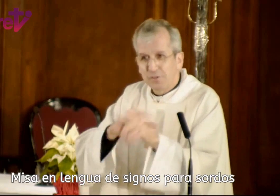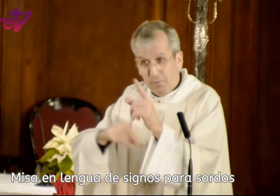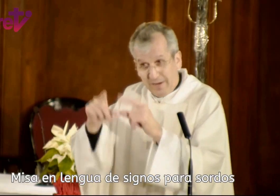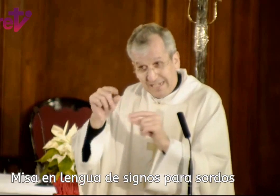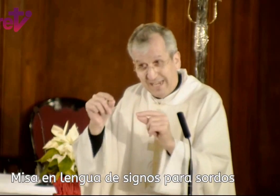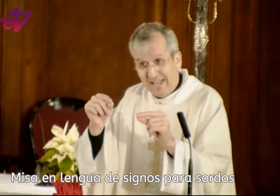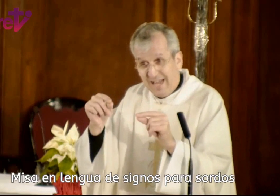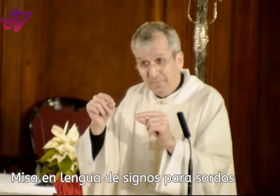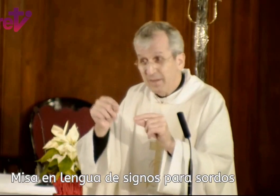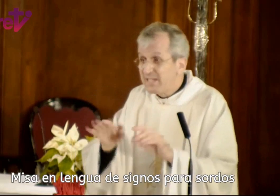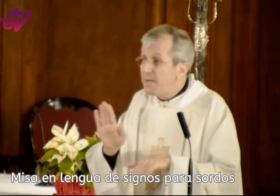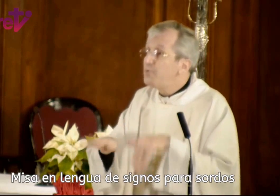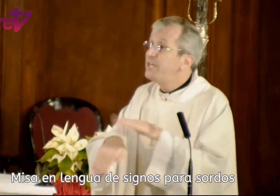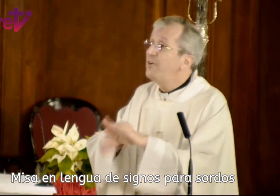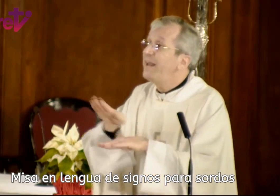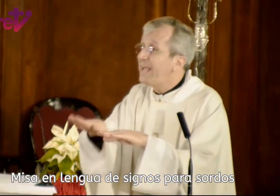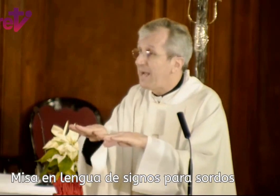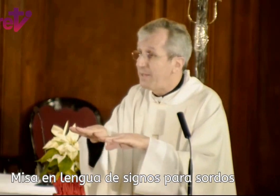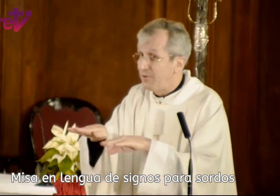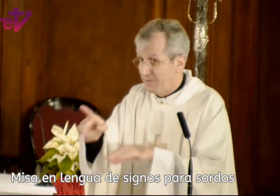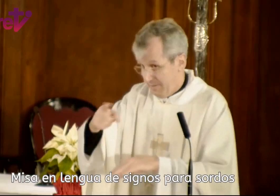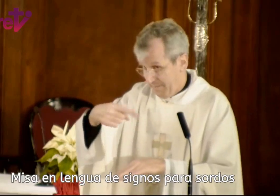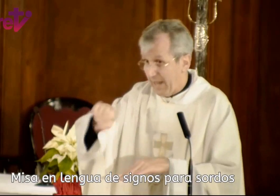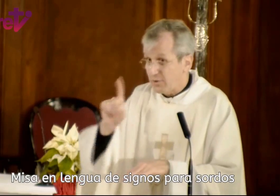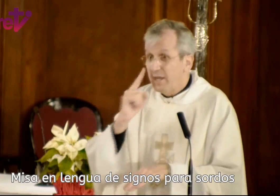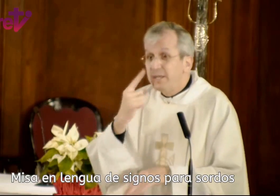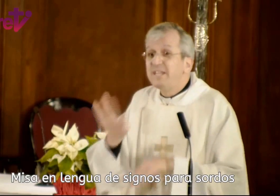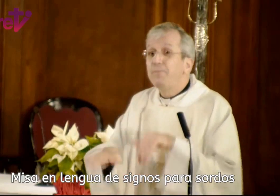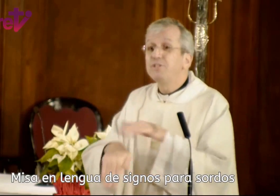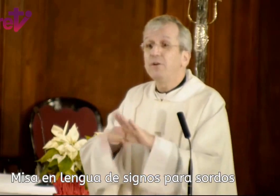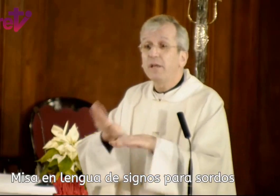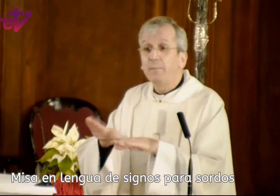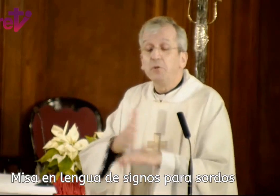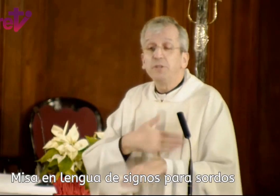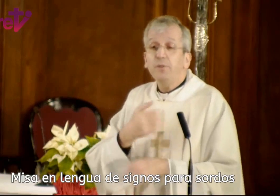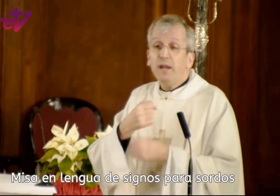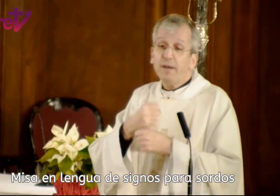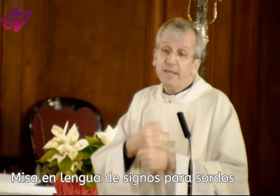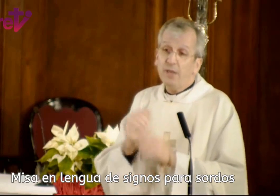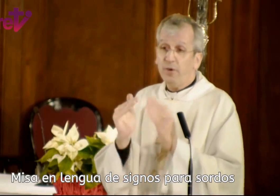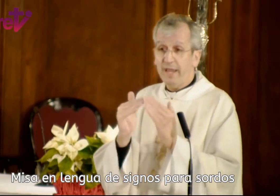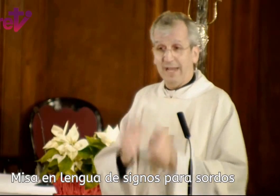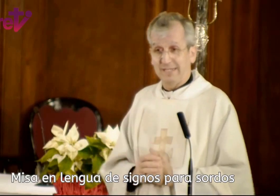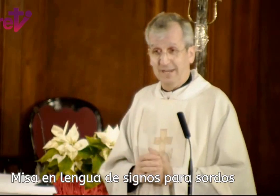por una estrella, se pusieron en camino, fijaros, se pusieron en camino, se podían haber quedado en casa.